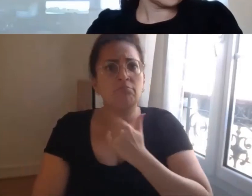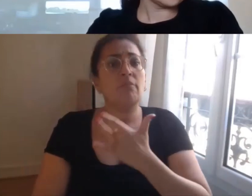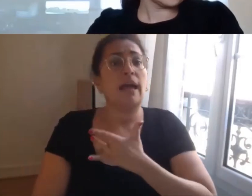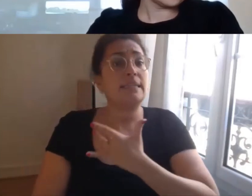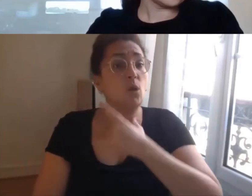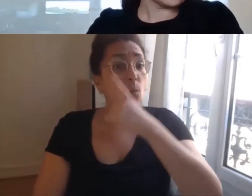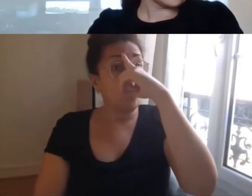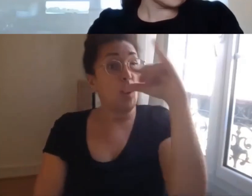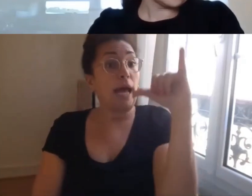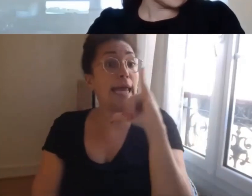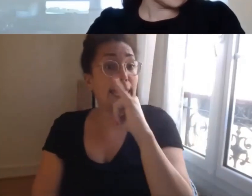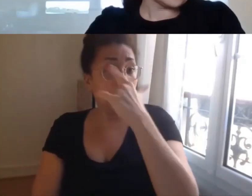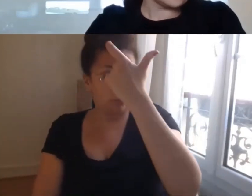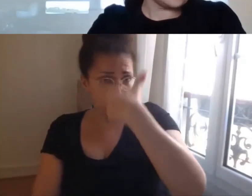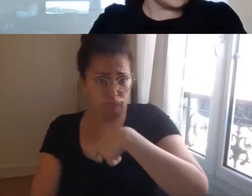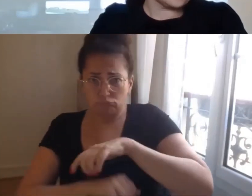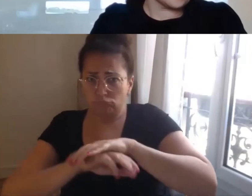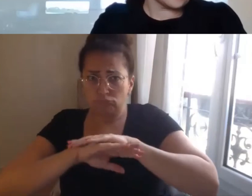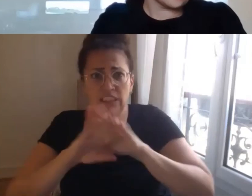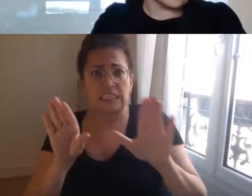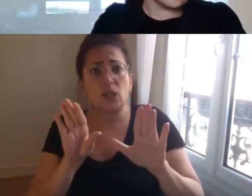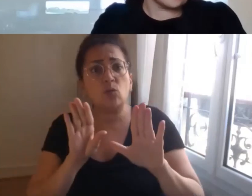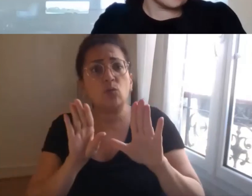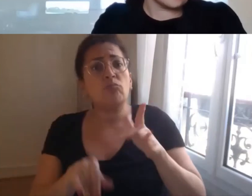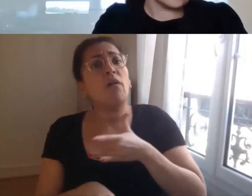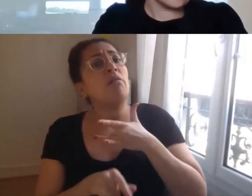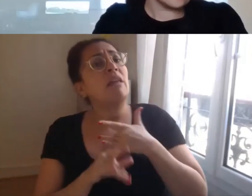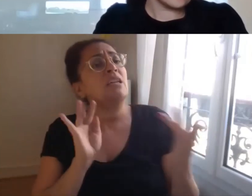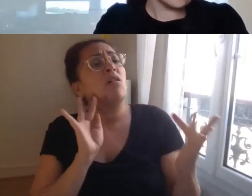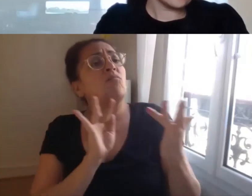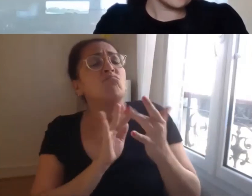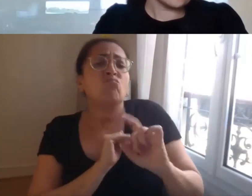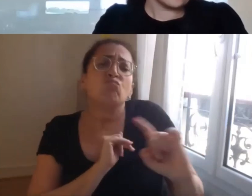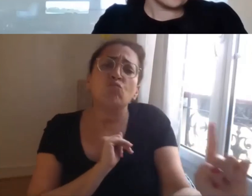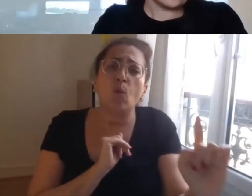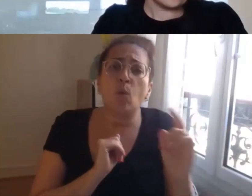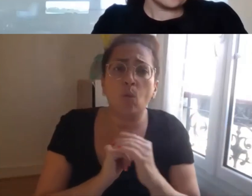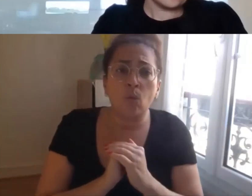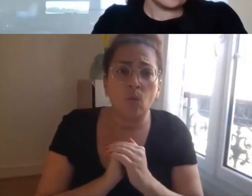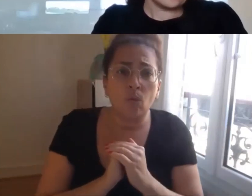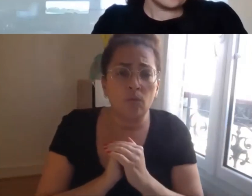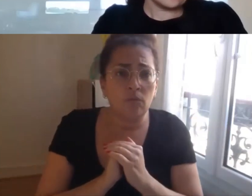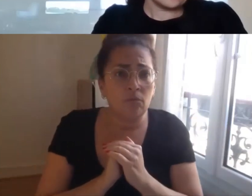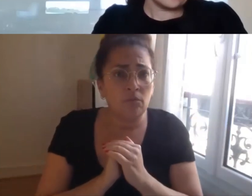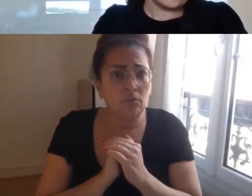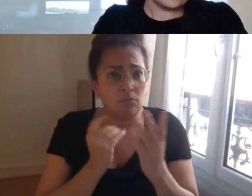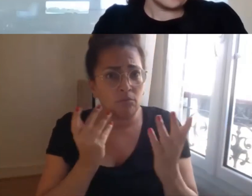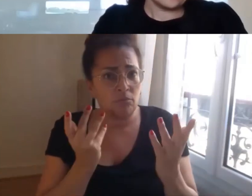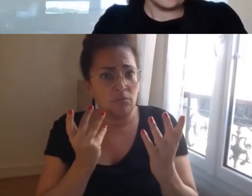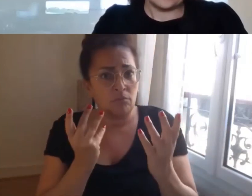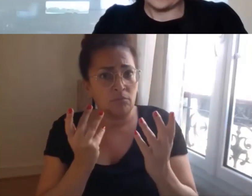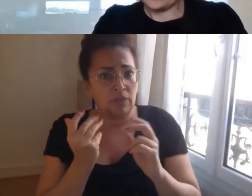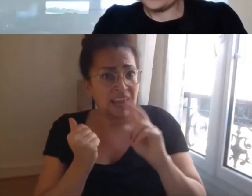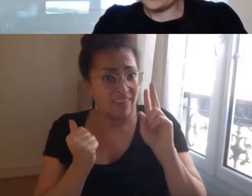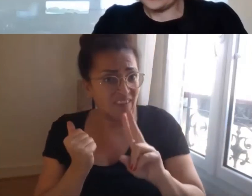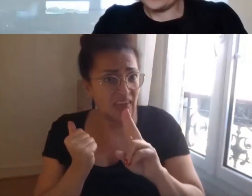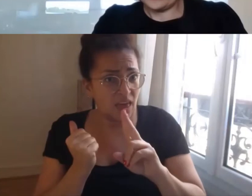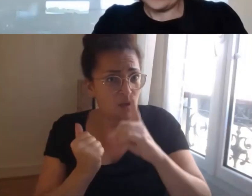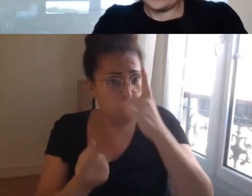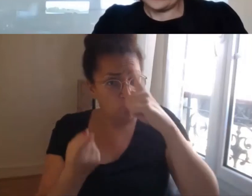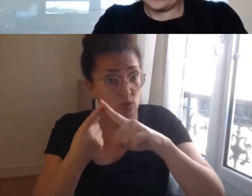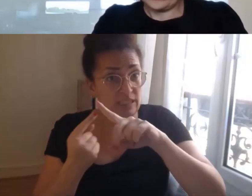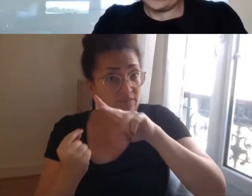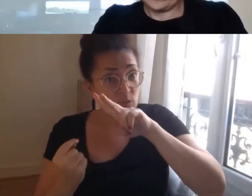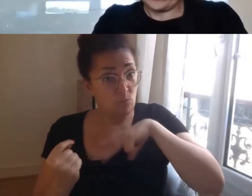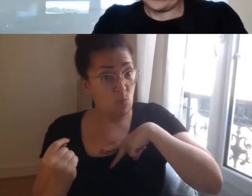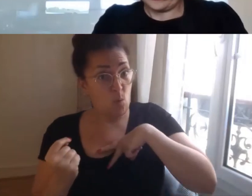d'interagir avec autrui mais nullement engagés pour une autre cause que cela tout